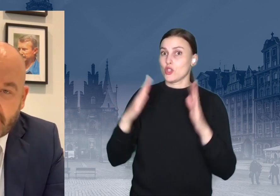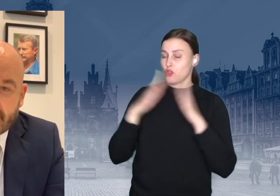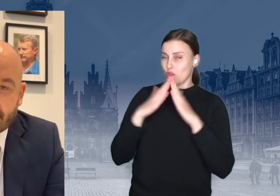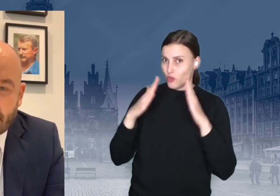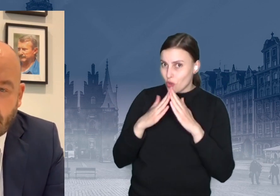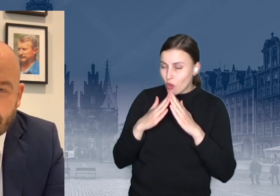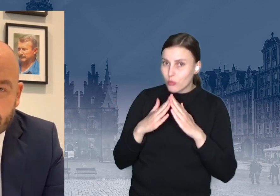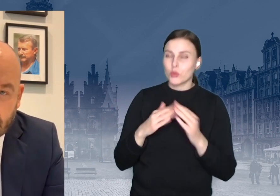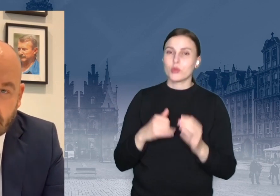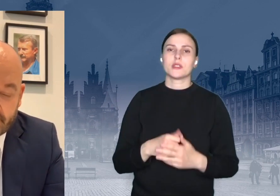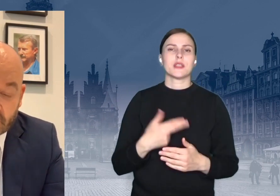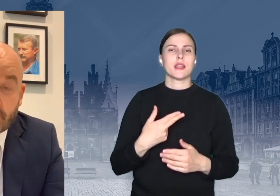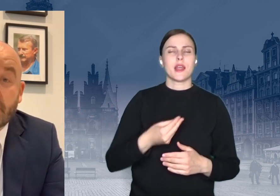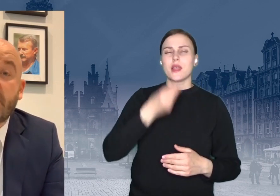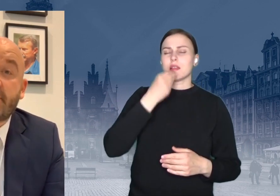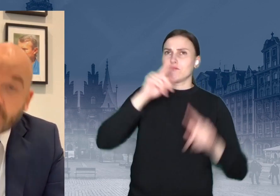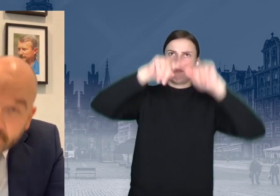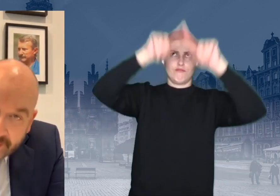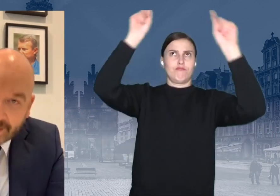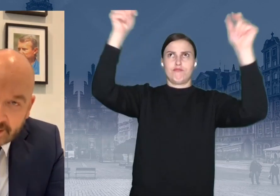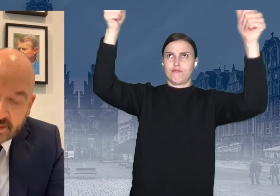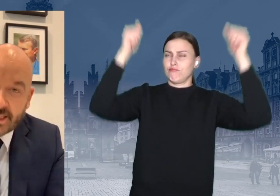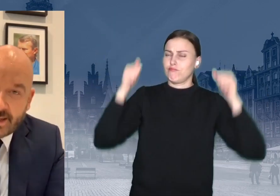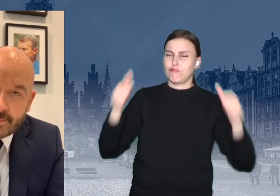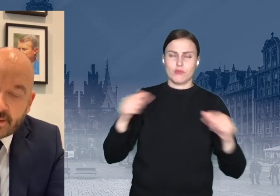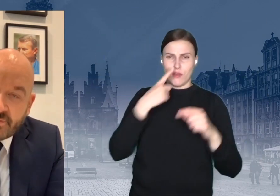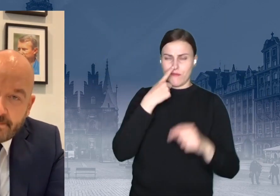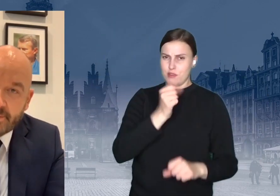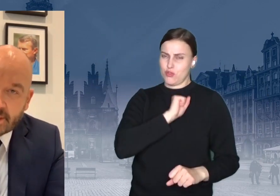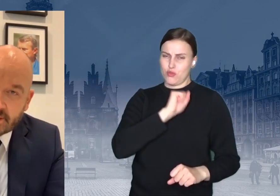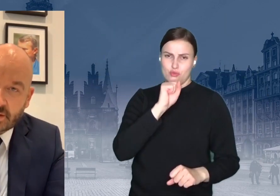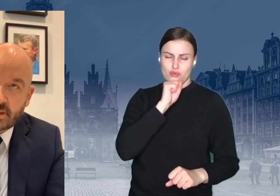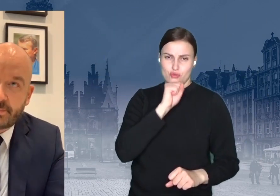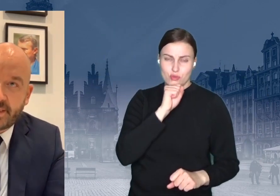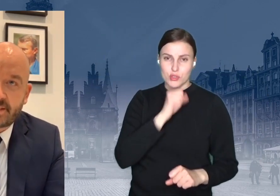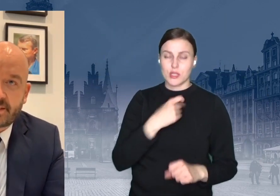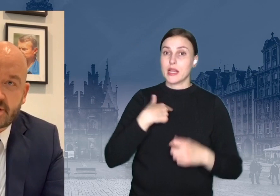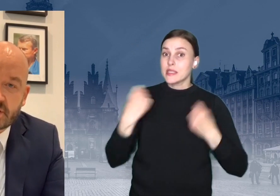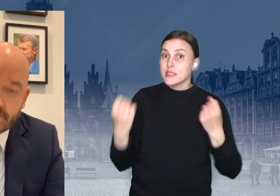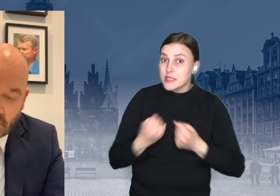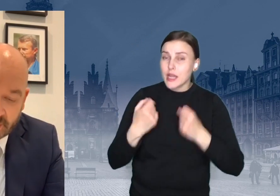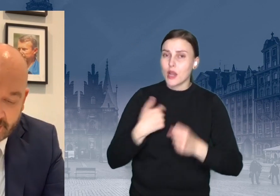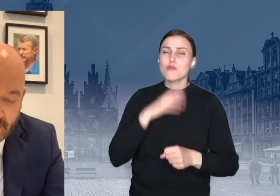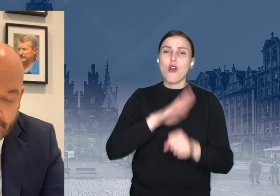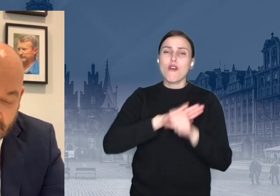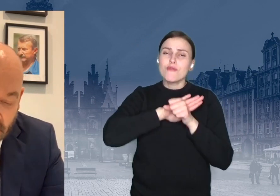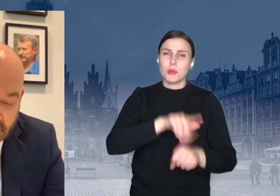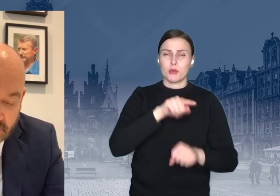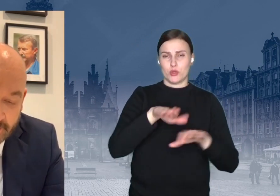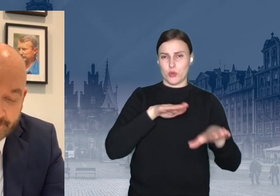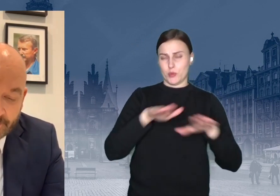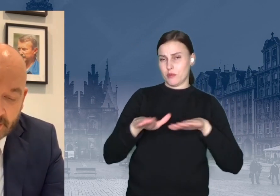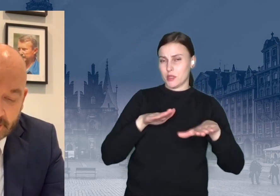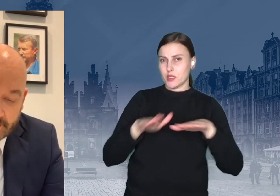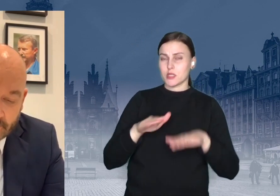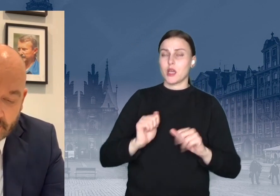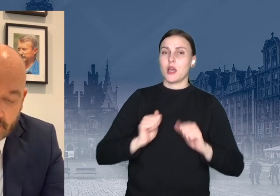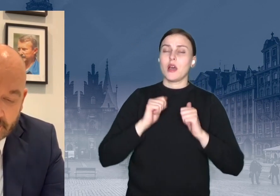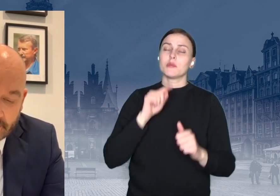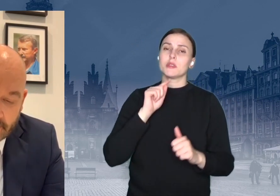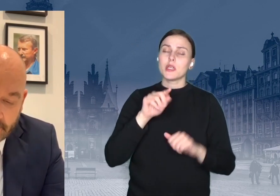największy ekran w Europie, tylko we Wrocławiu, bo my tak się staramy wypełniać tego typu miejsca, właśnie żeby one, moi drodzy,